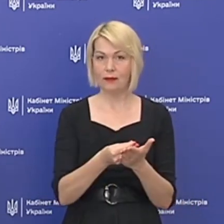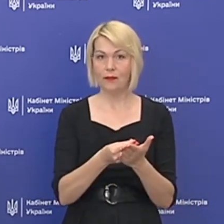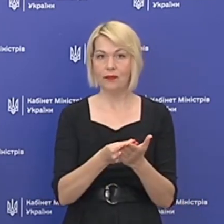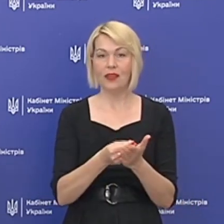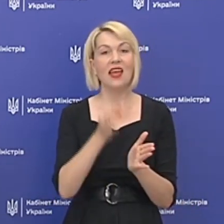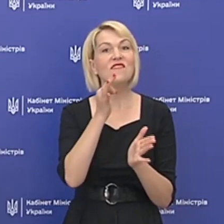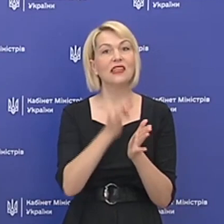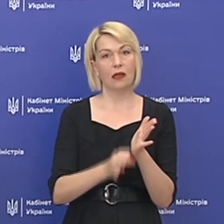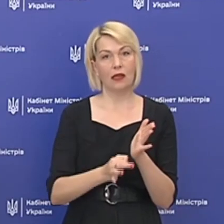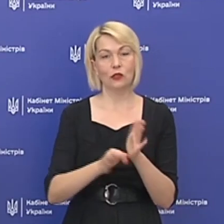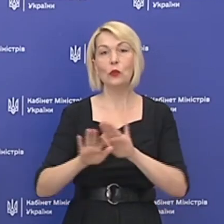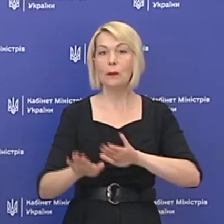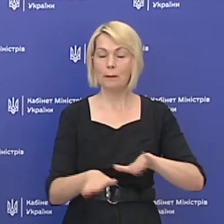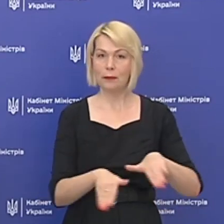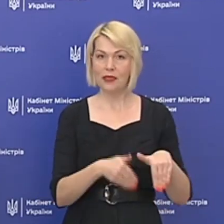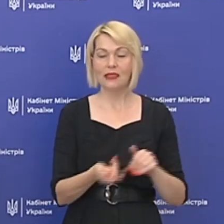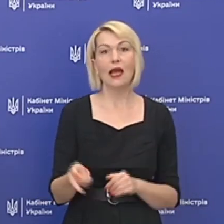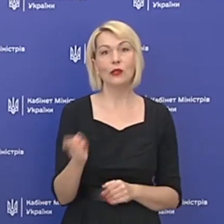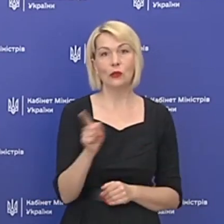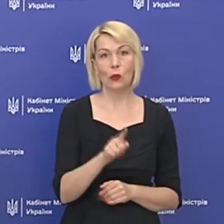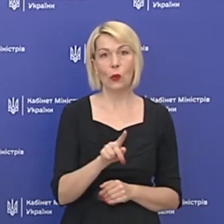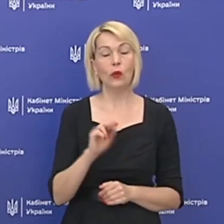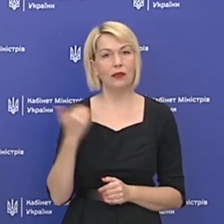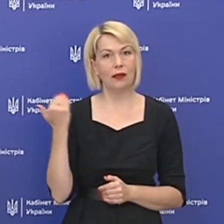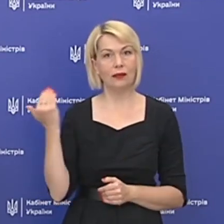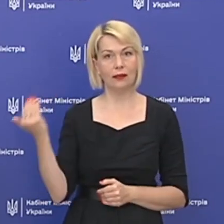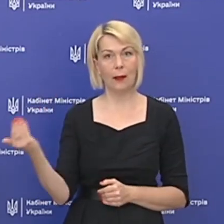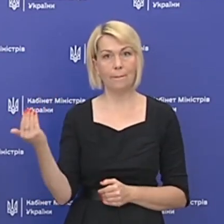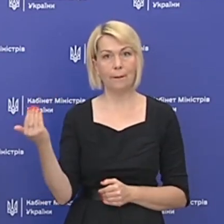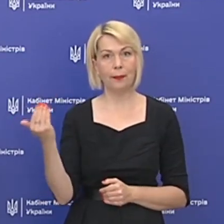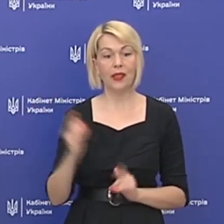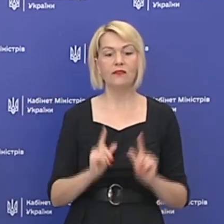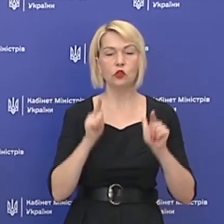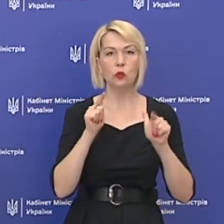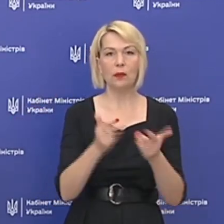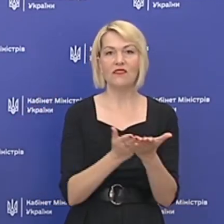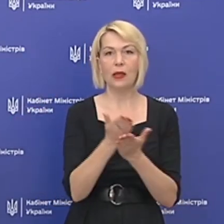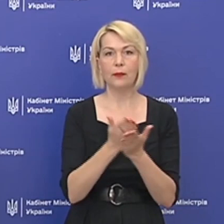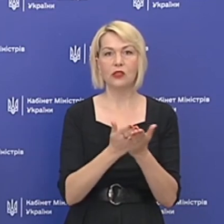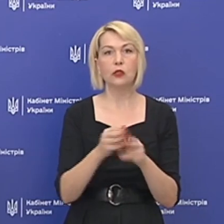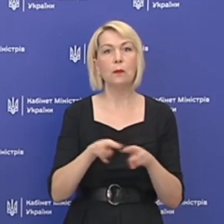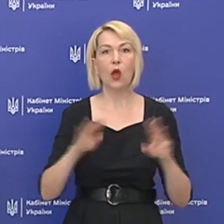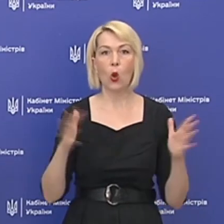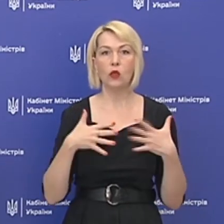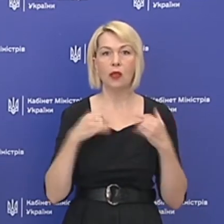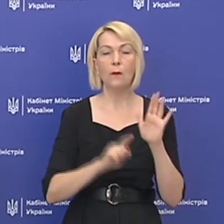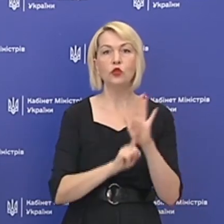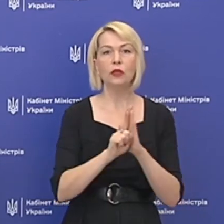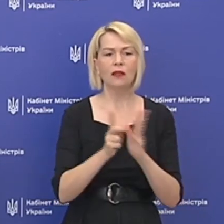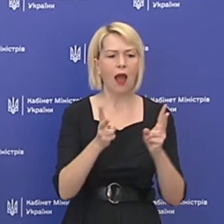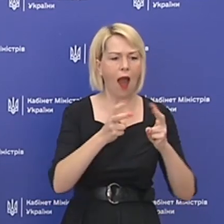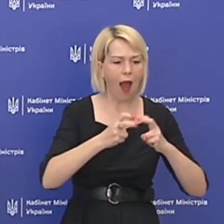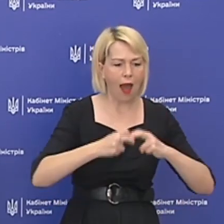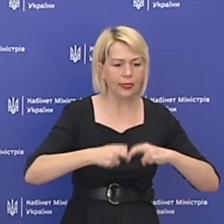Відразу після того, як я вступив на посаду міністра охорони здоров'я, ми почали аналізувати